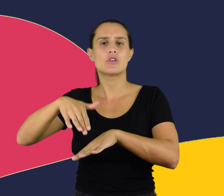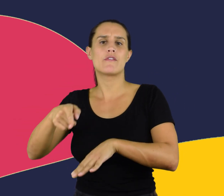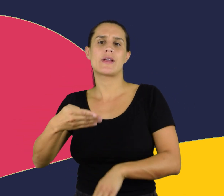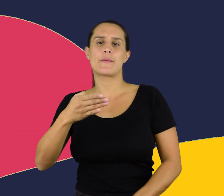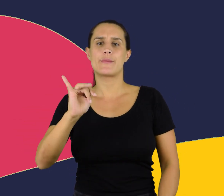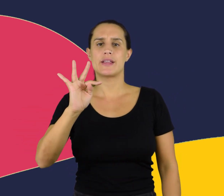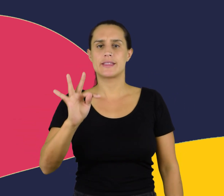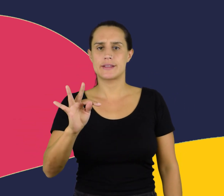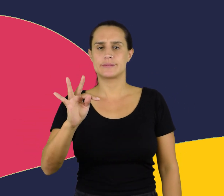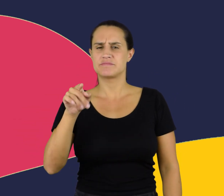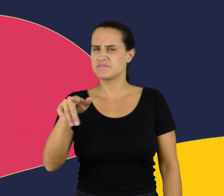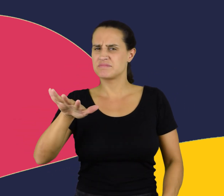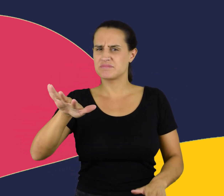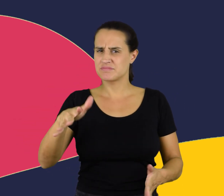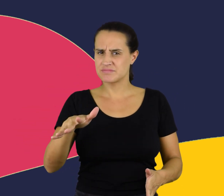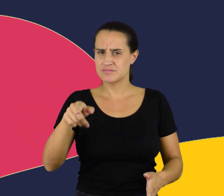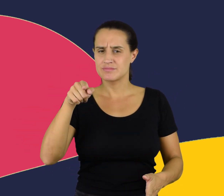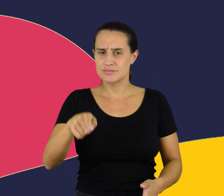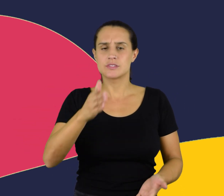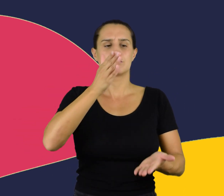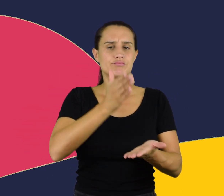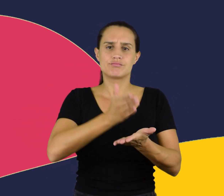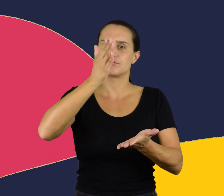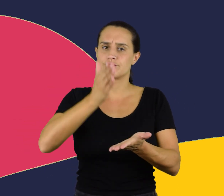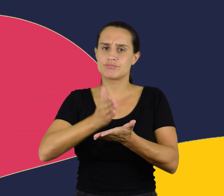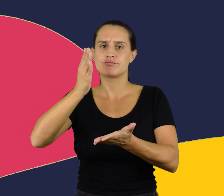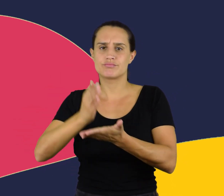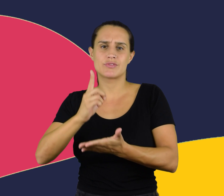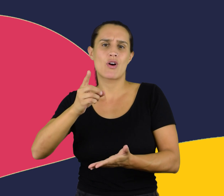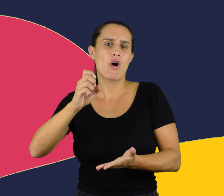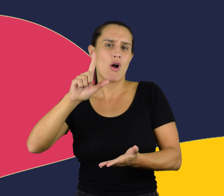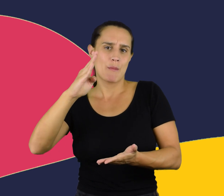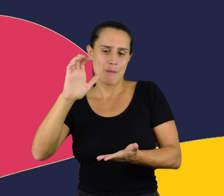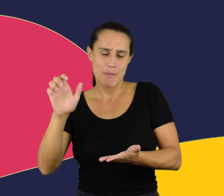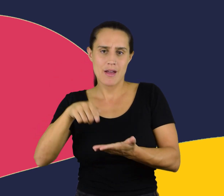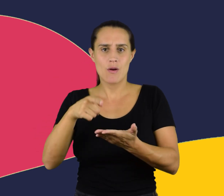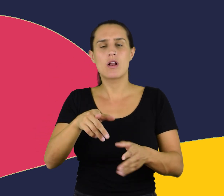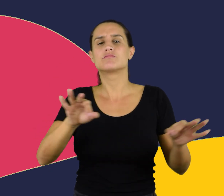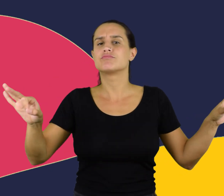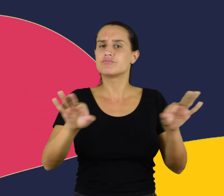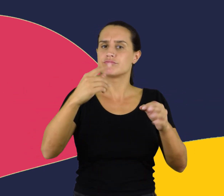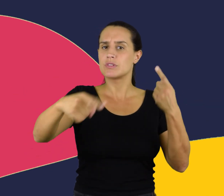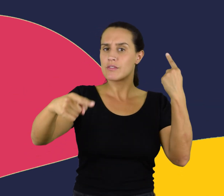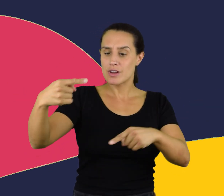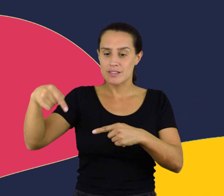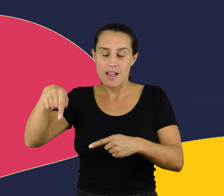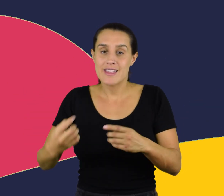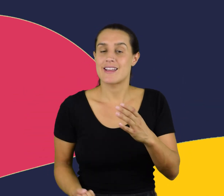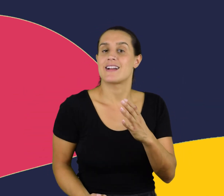Beat, golpe Base instrumental sobre la cual se crea el flow a la manera